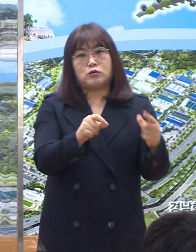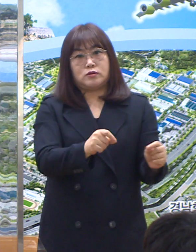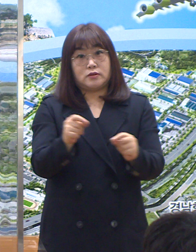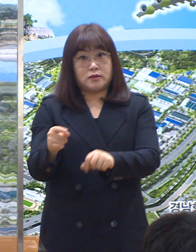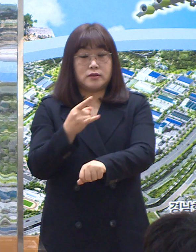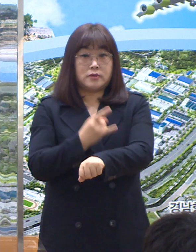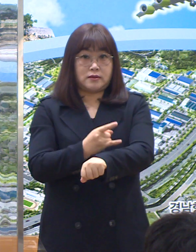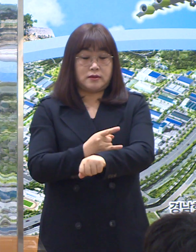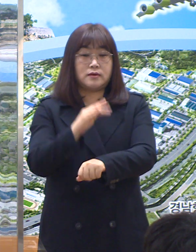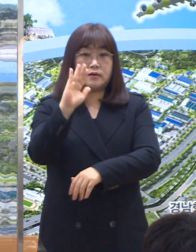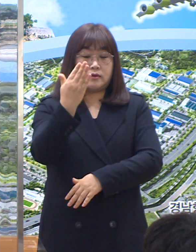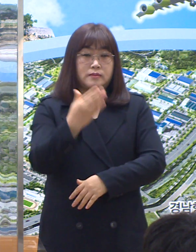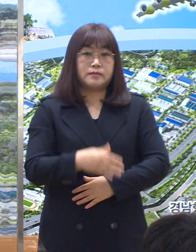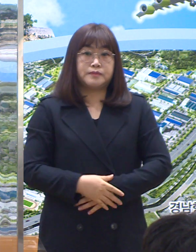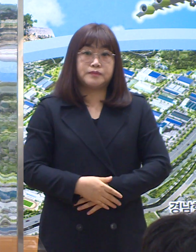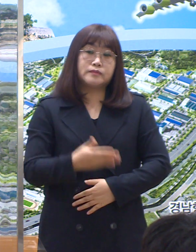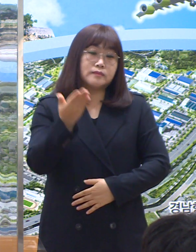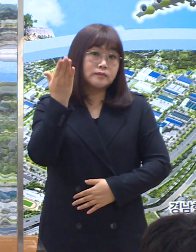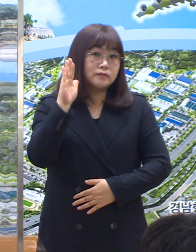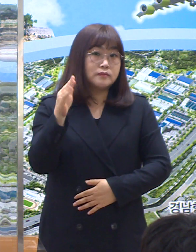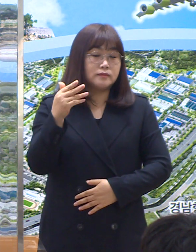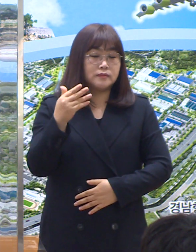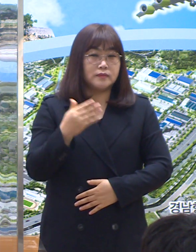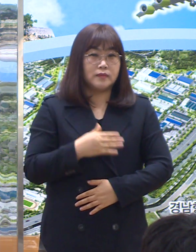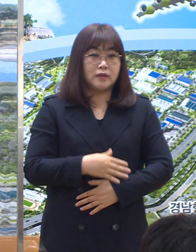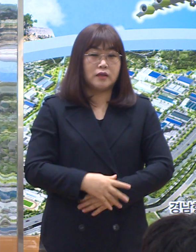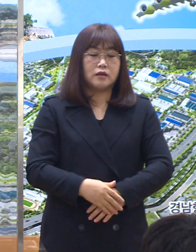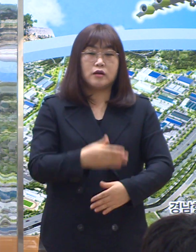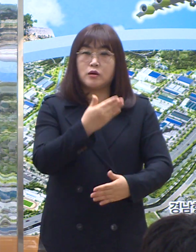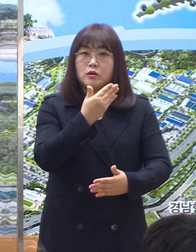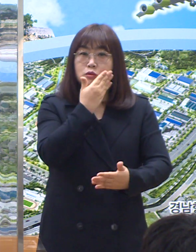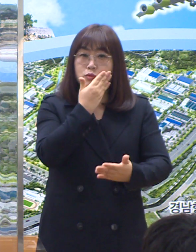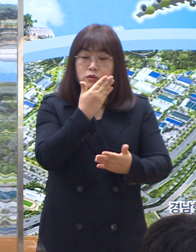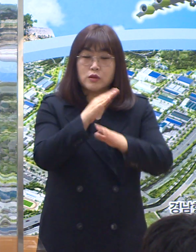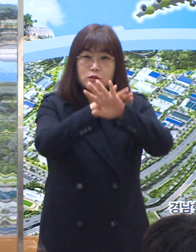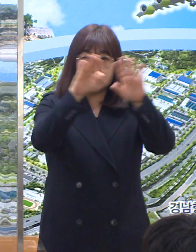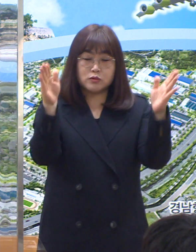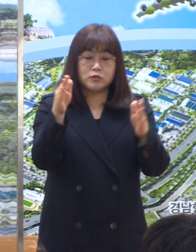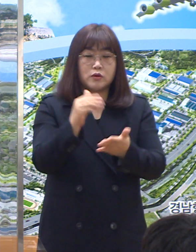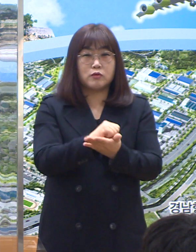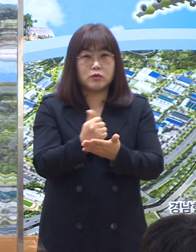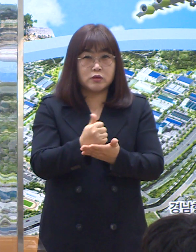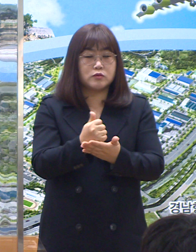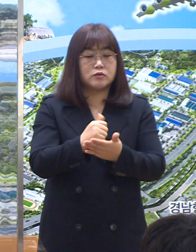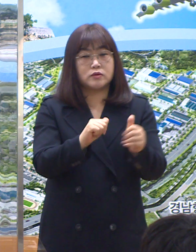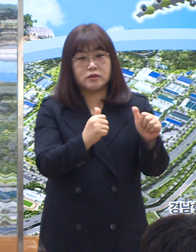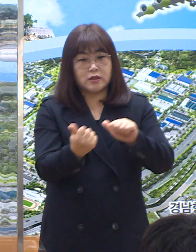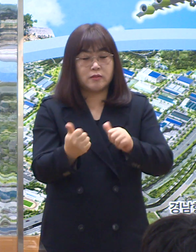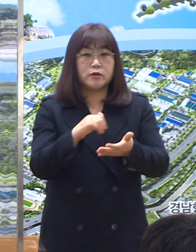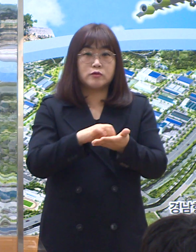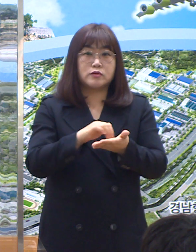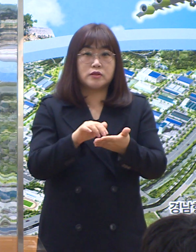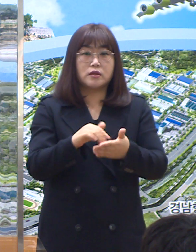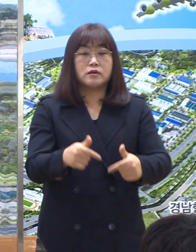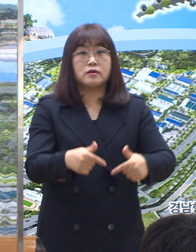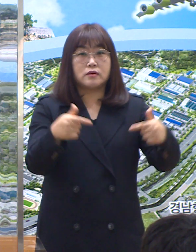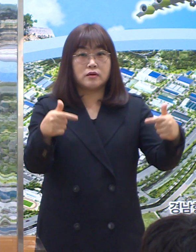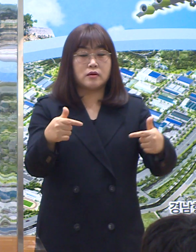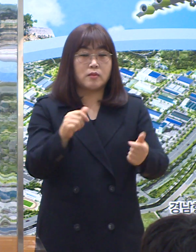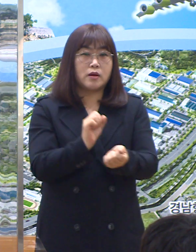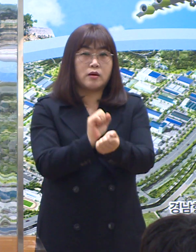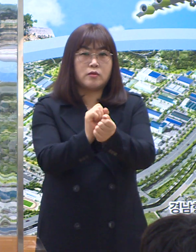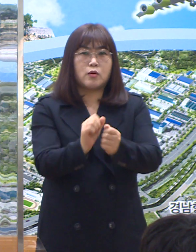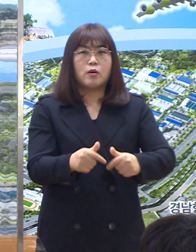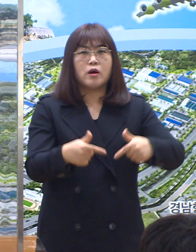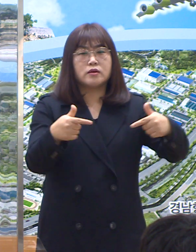최근 주간 위중증 환자와 사망자가 계속 늘어나며 감염 확산으로 인한 피해가